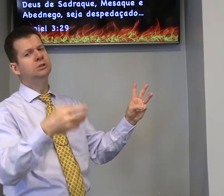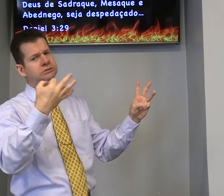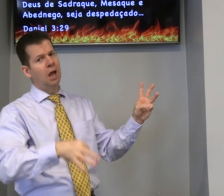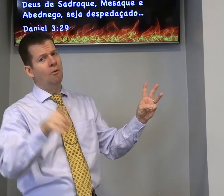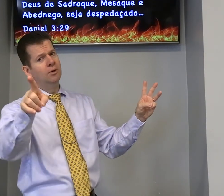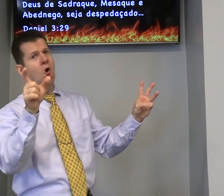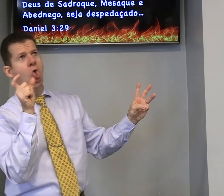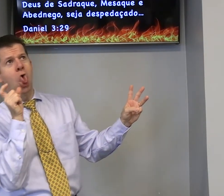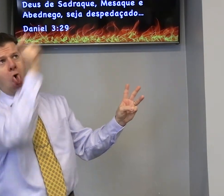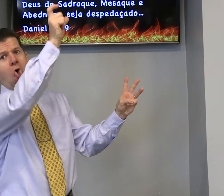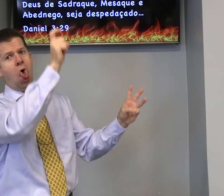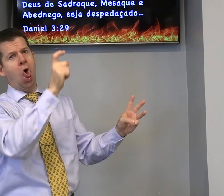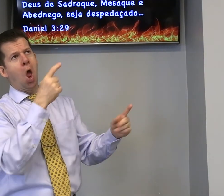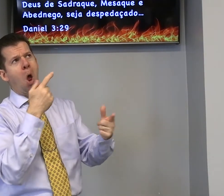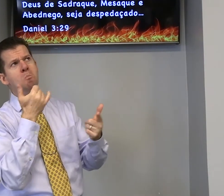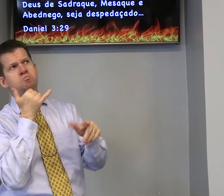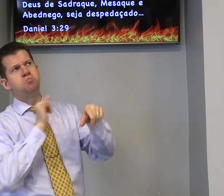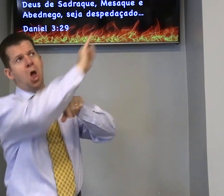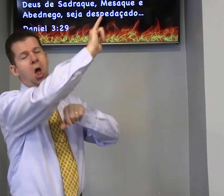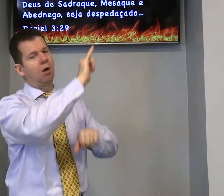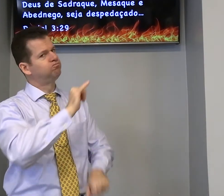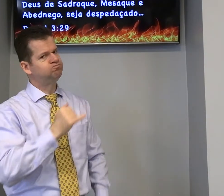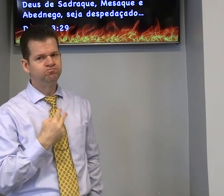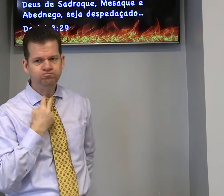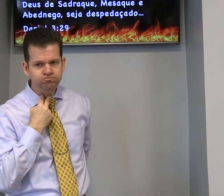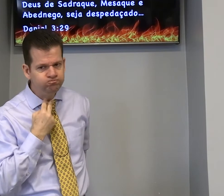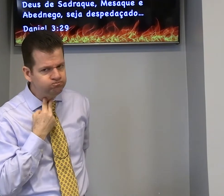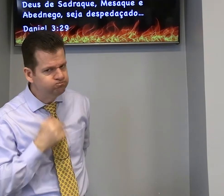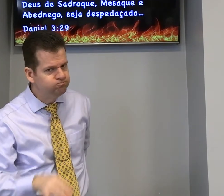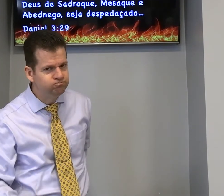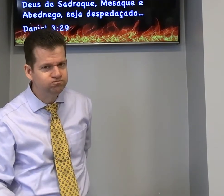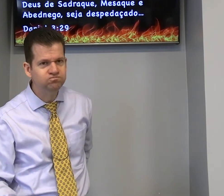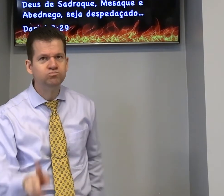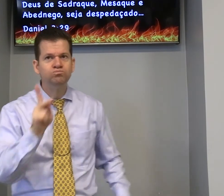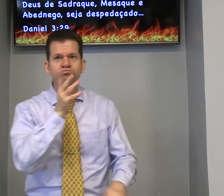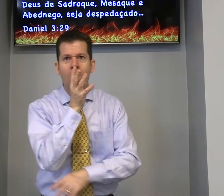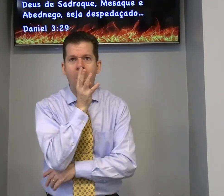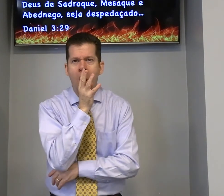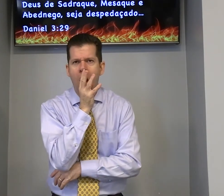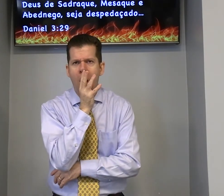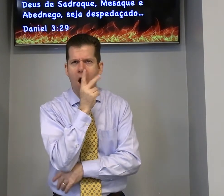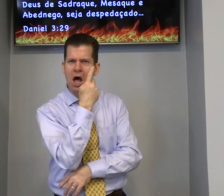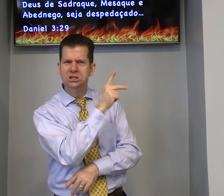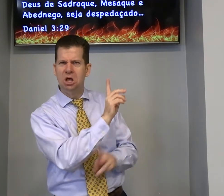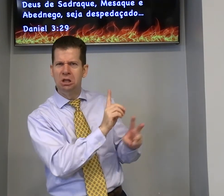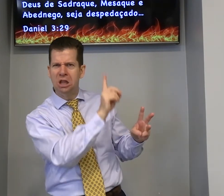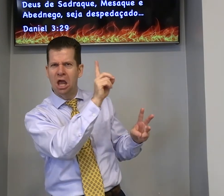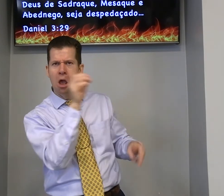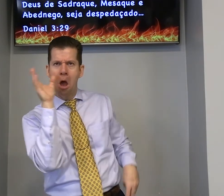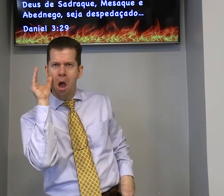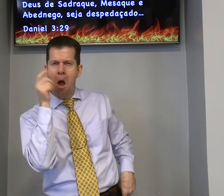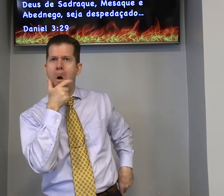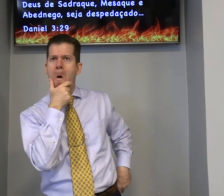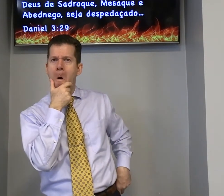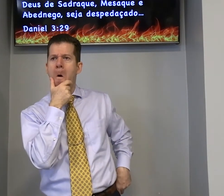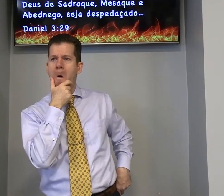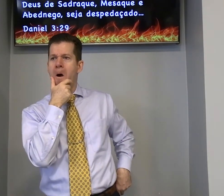homens são certos você não pode falar blasfêmia contra Deus ele fez uma lei eles